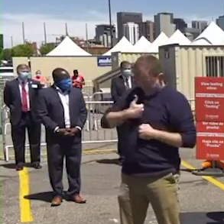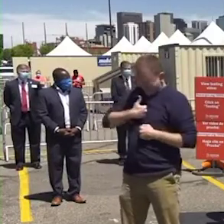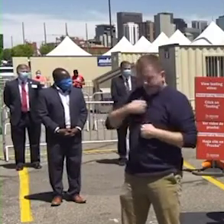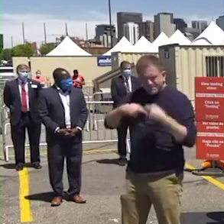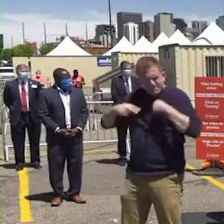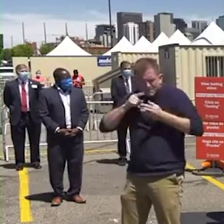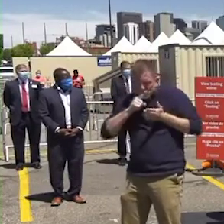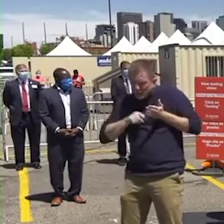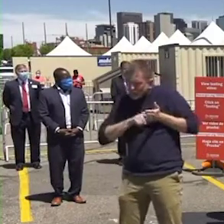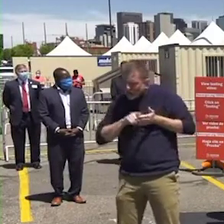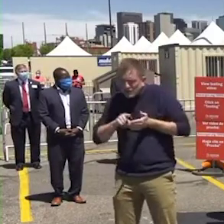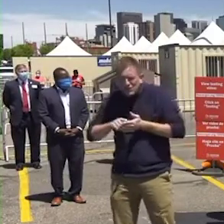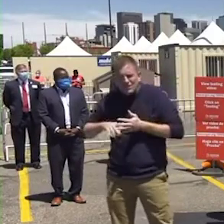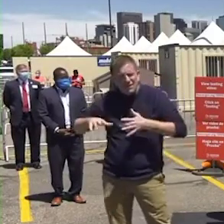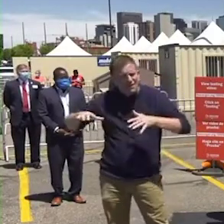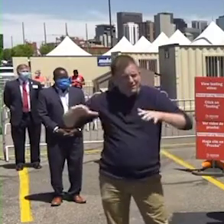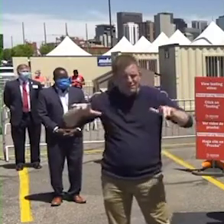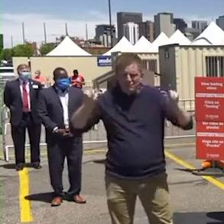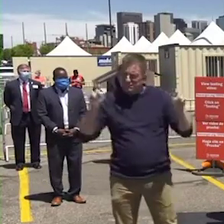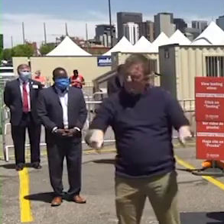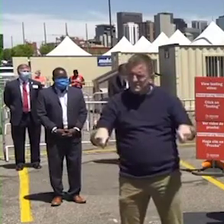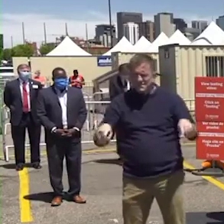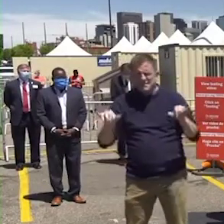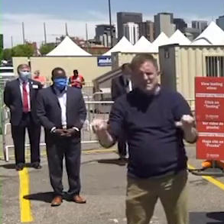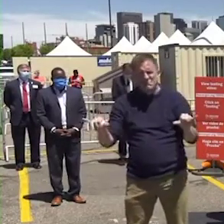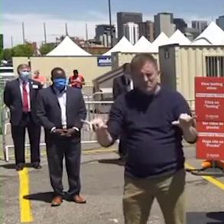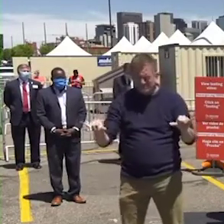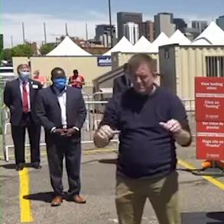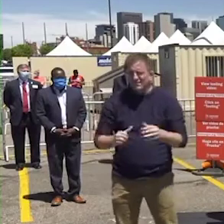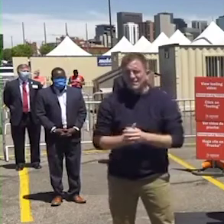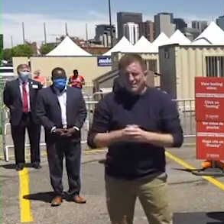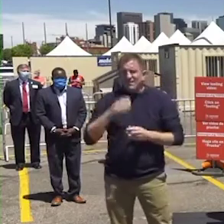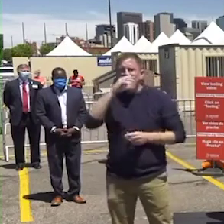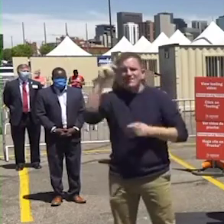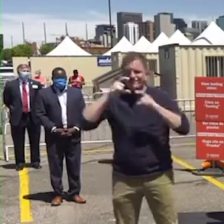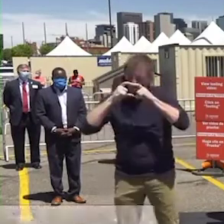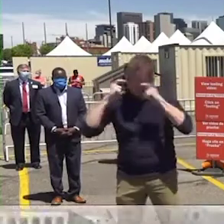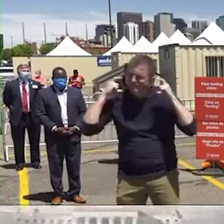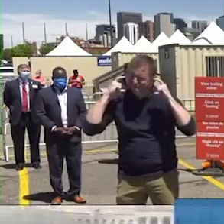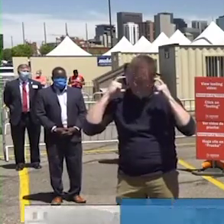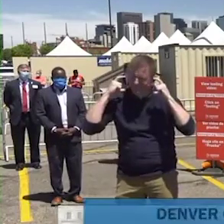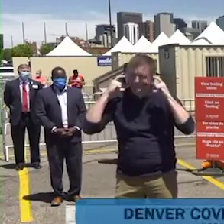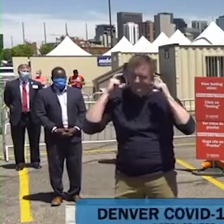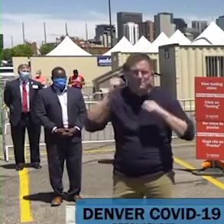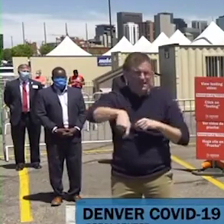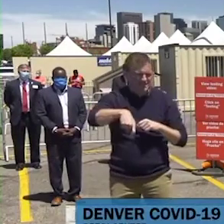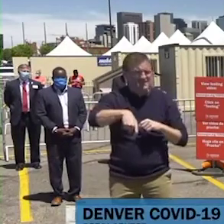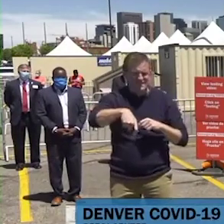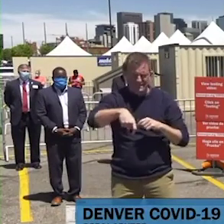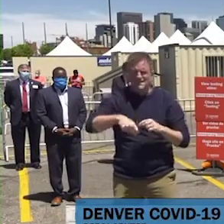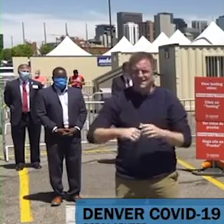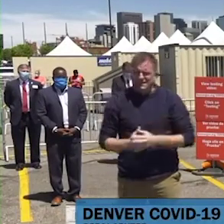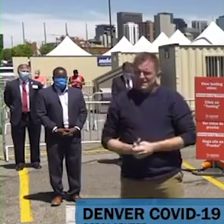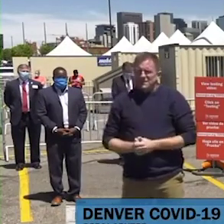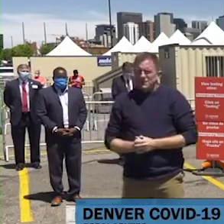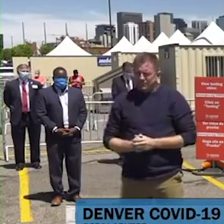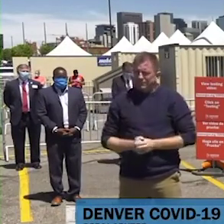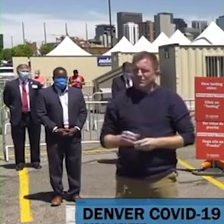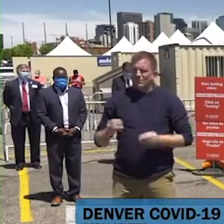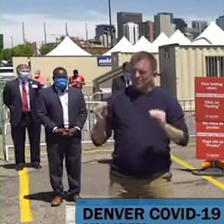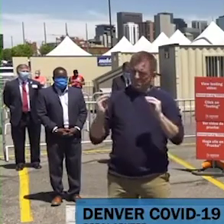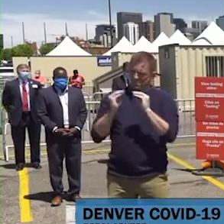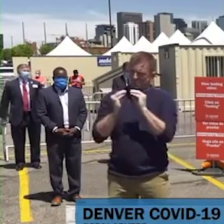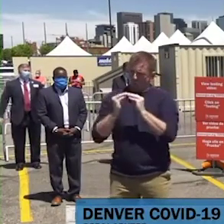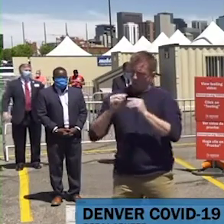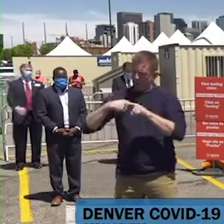nuestro nuevo normal. También es claro que mientras más podemos hacerle pruebas a la gente, más podremos aislar a aquellas personas infectadas